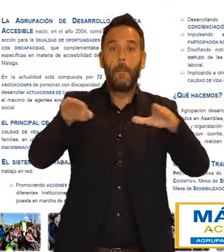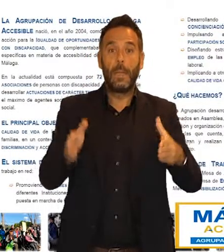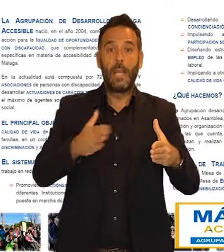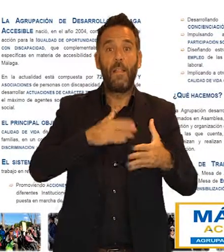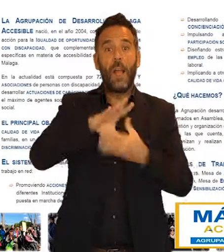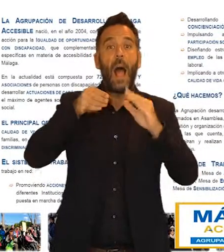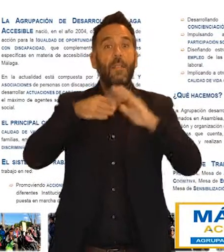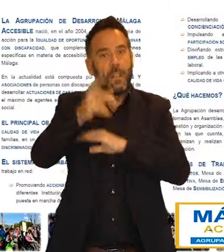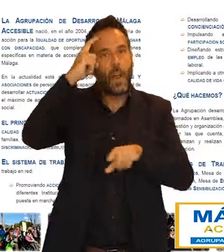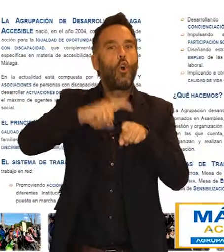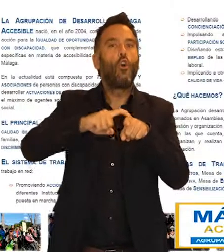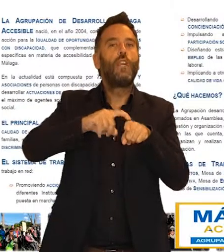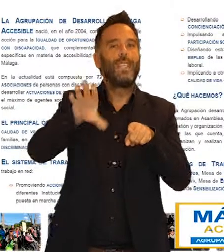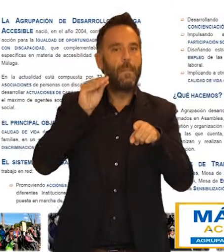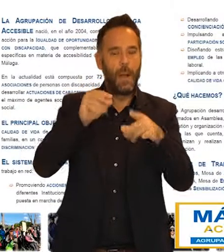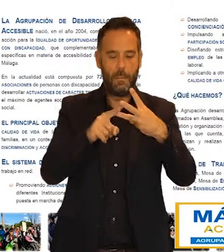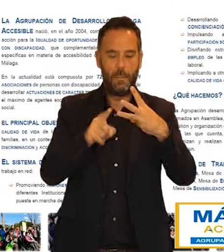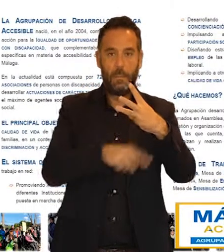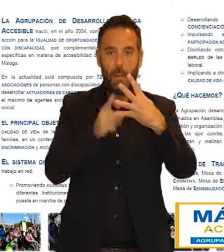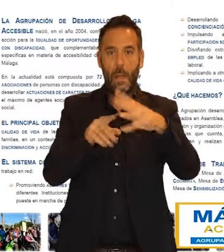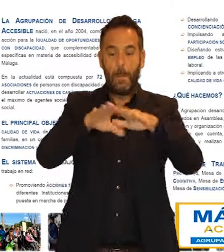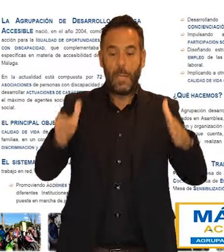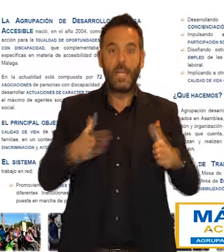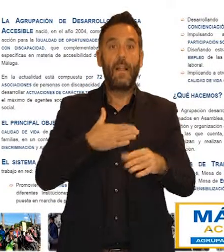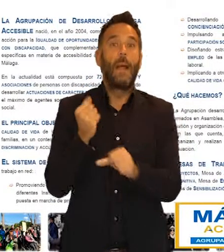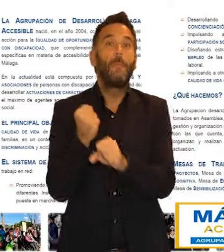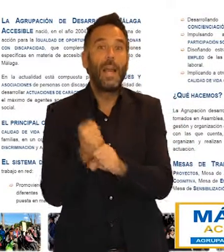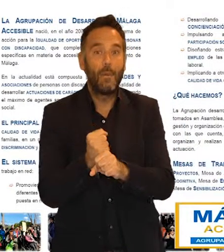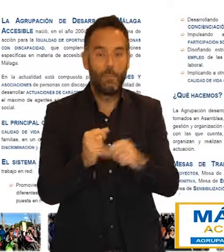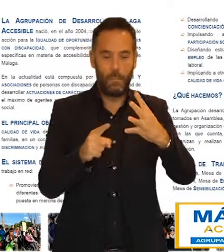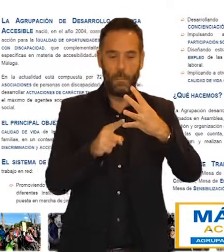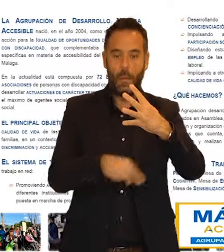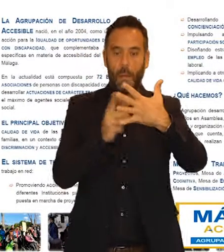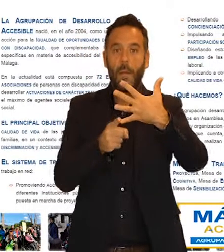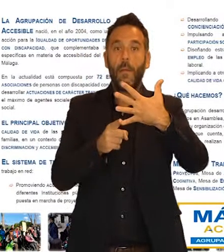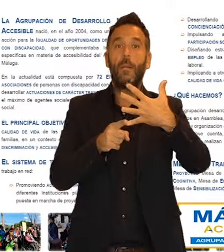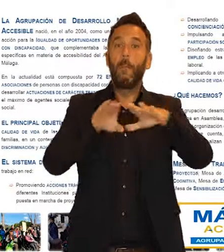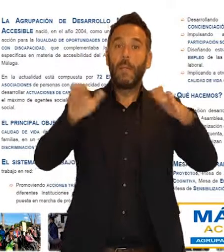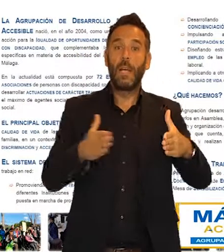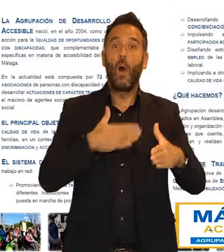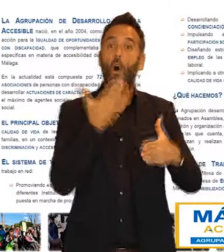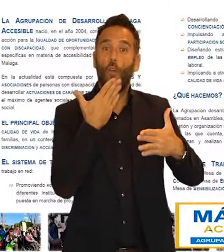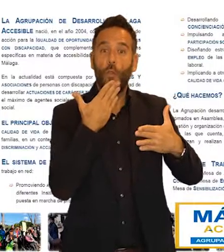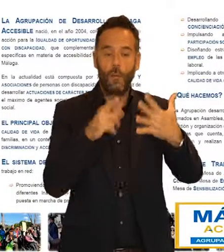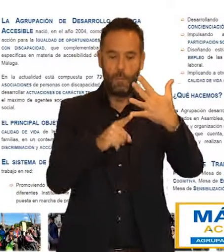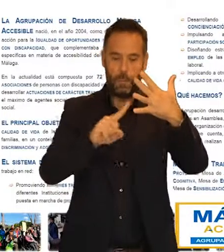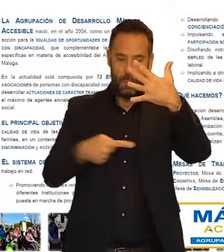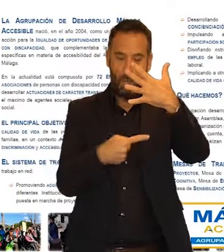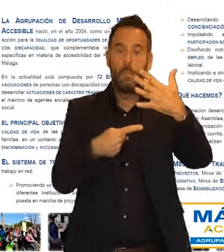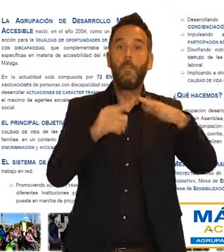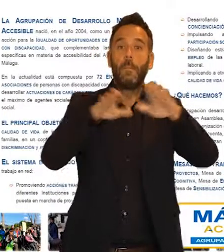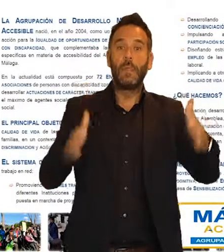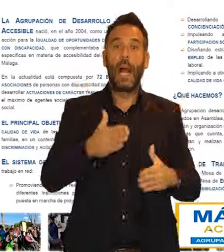de empleo Mesa de ocio Mesa de salud Mesa de sensibilización